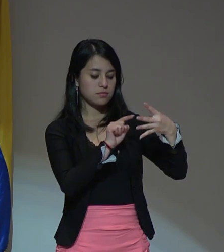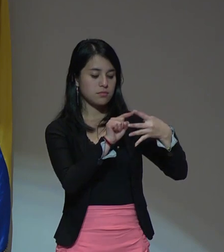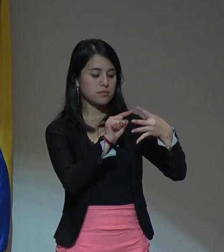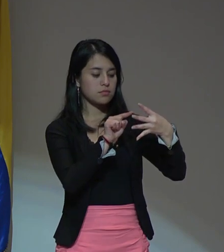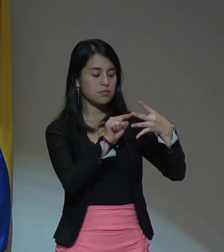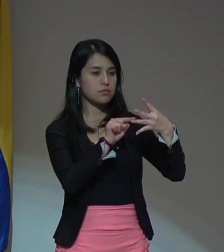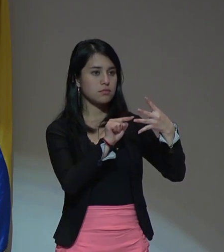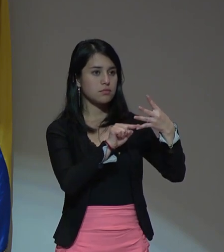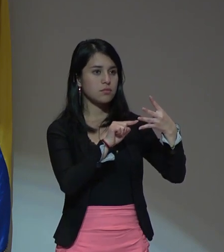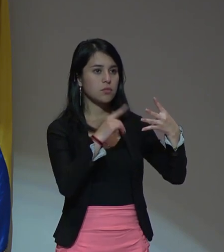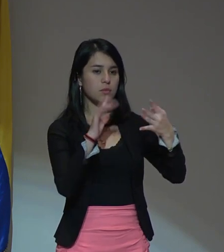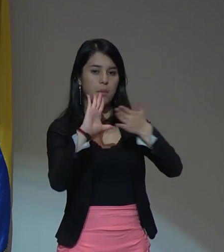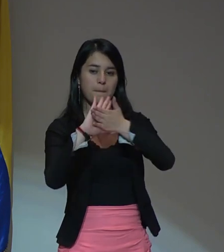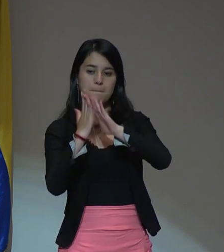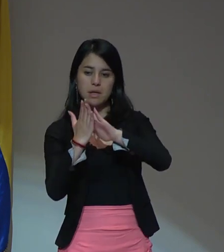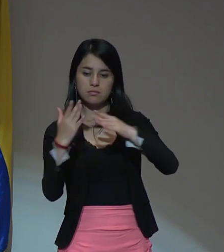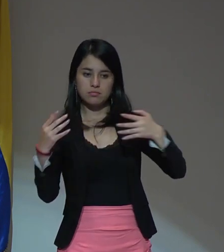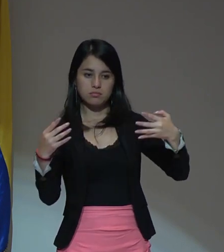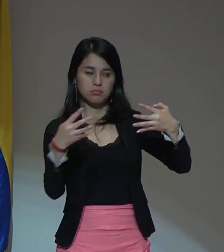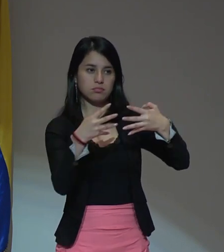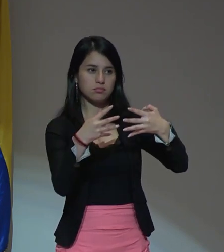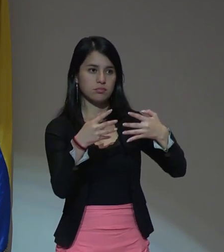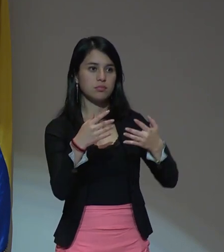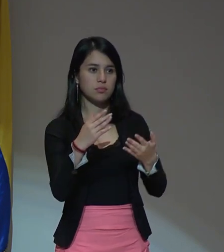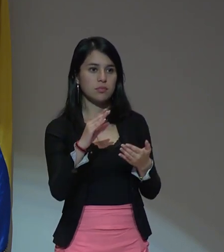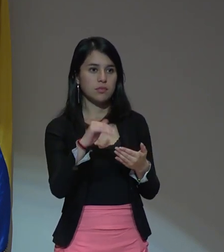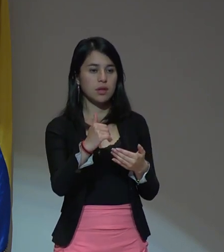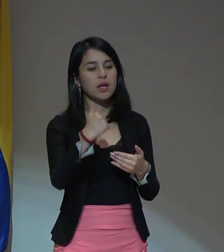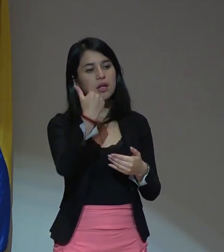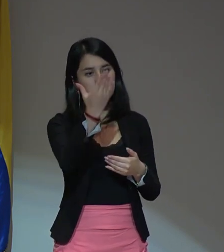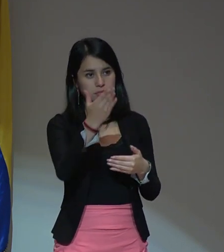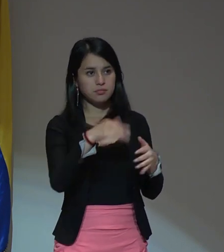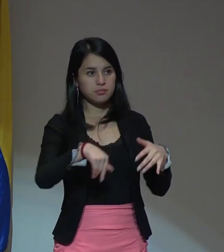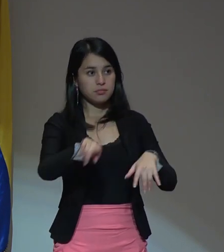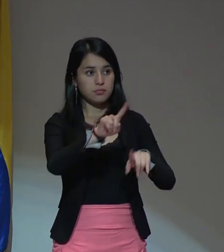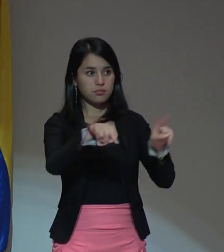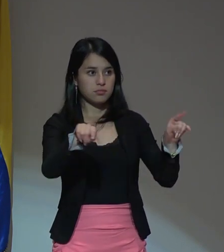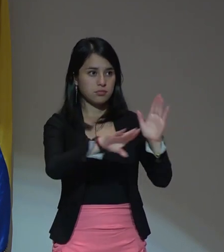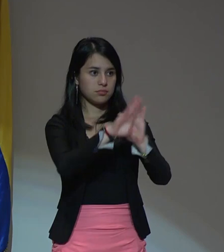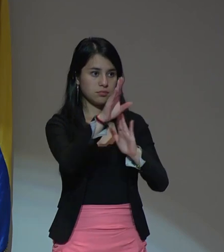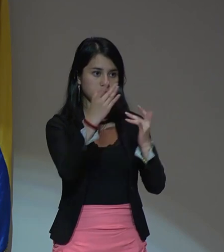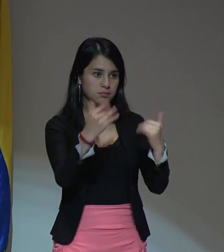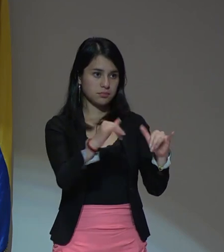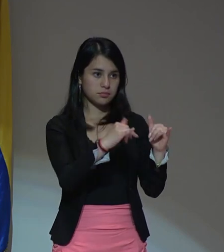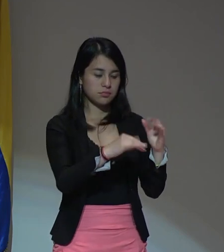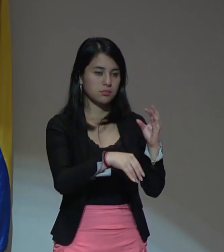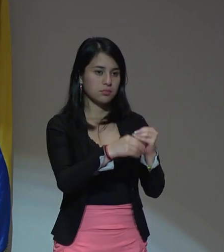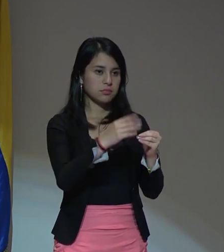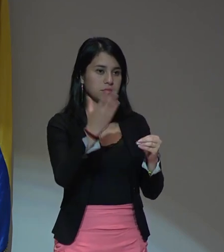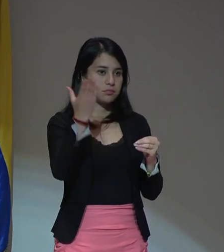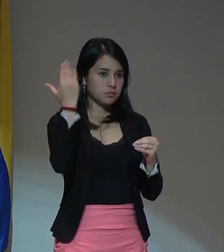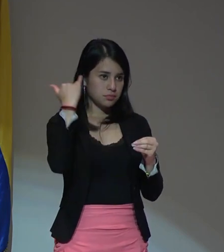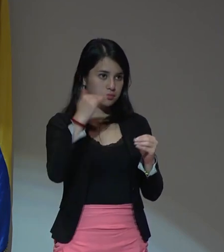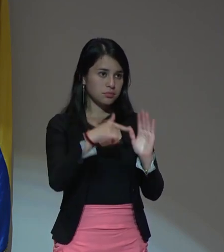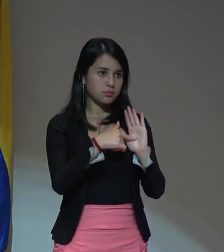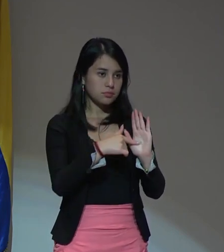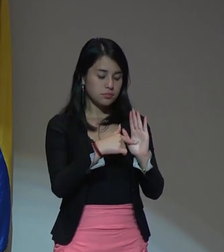acercamientos de la paz que el instituto paulo freira ha desarrollado con los pasantes